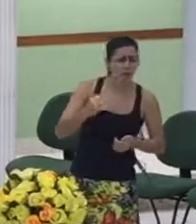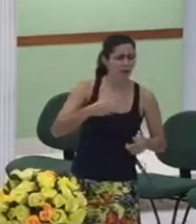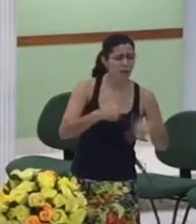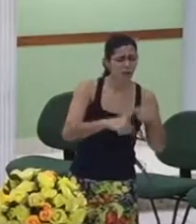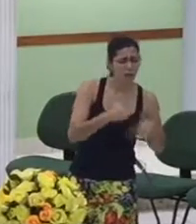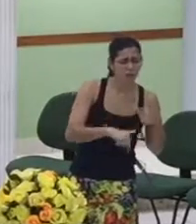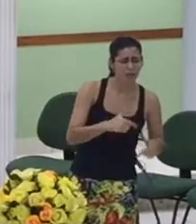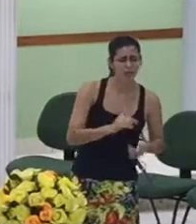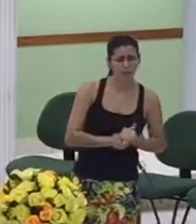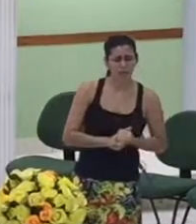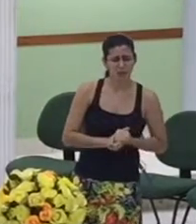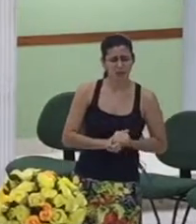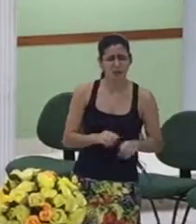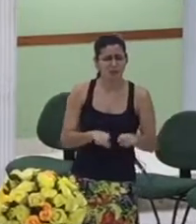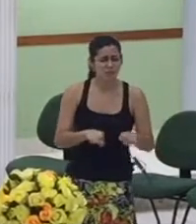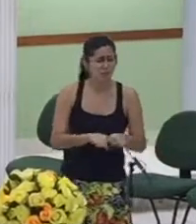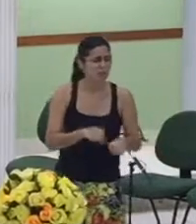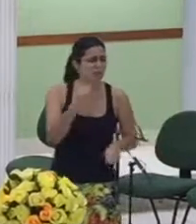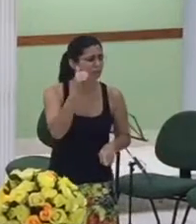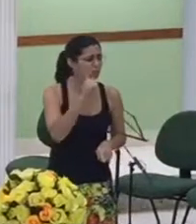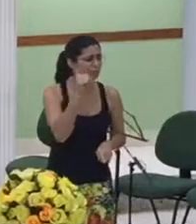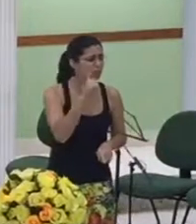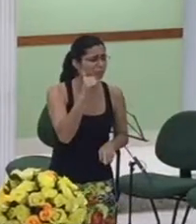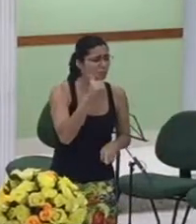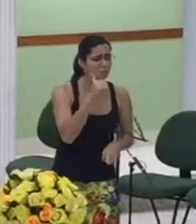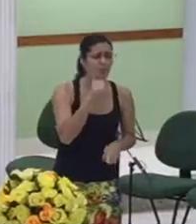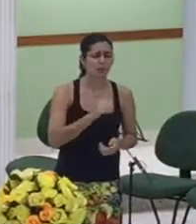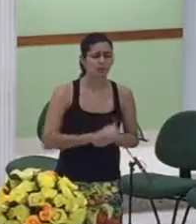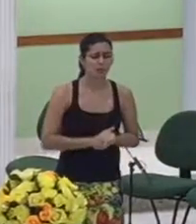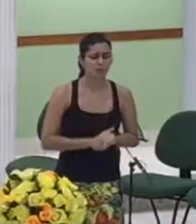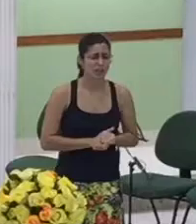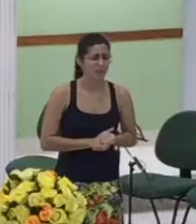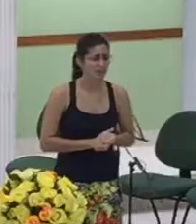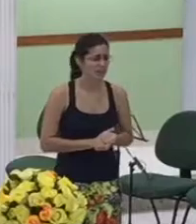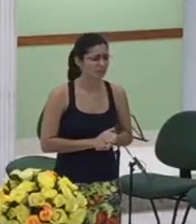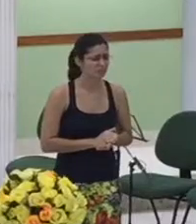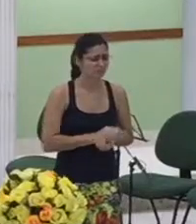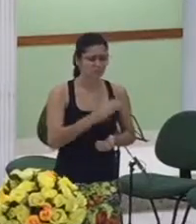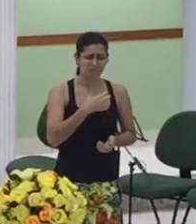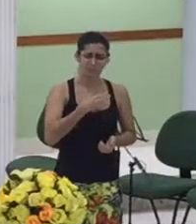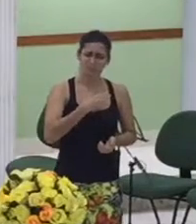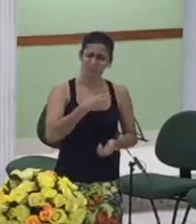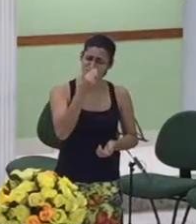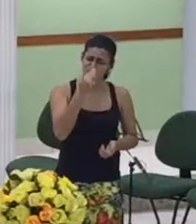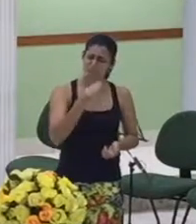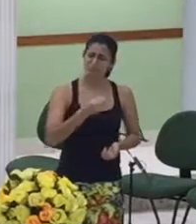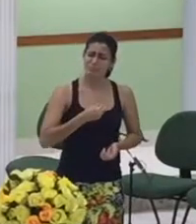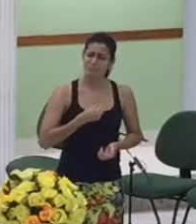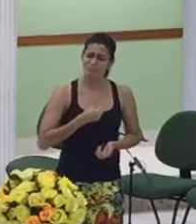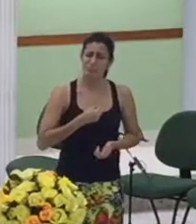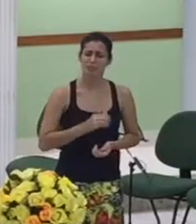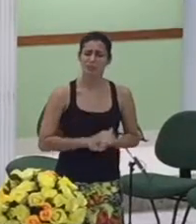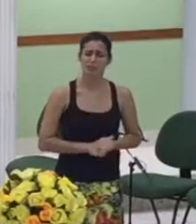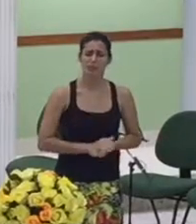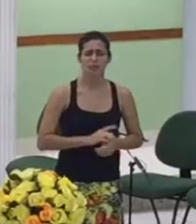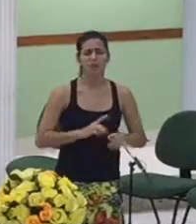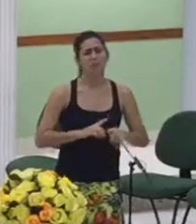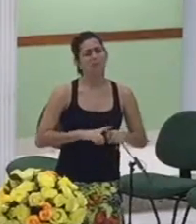que veem os seus direitos deixados de lado senhor tem misericórdia e abençoa-se em nome de Jesus